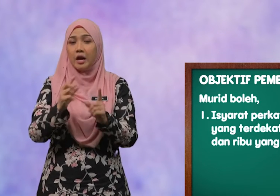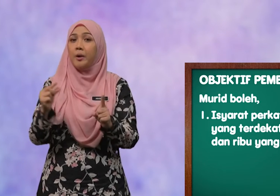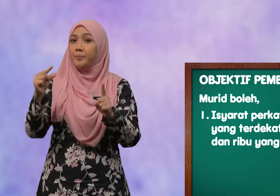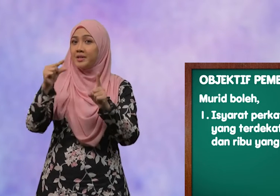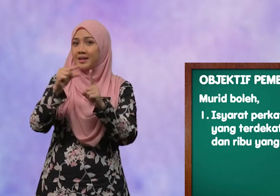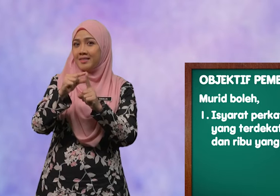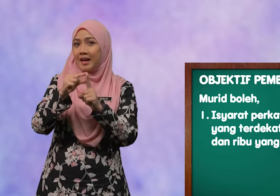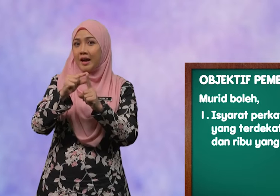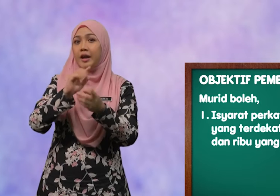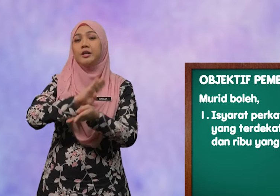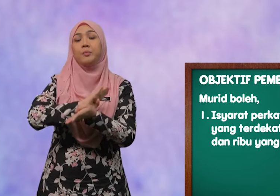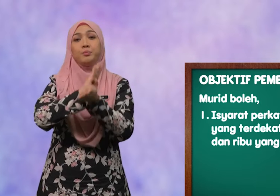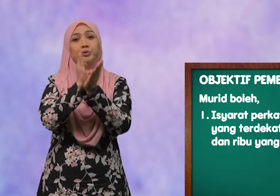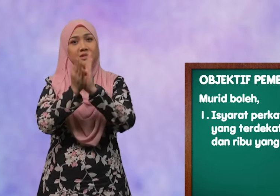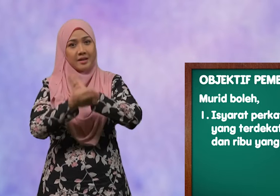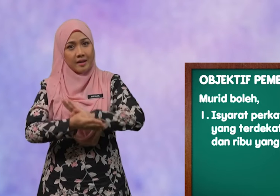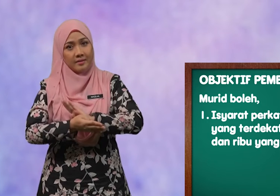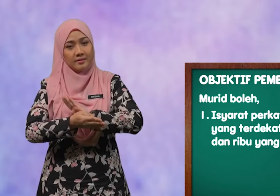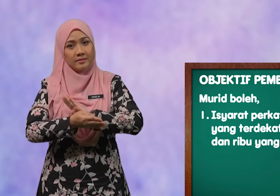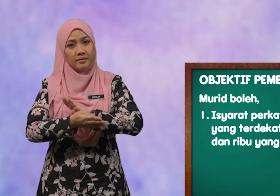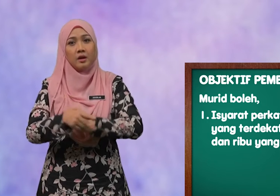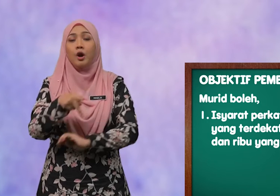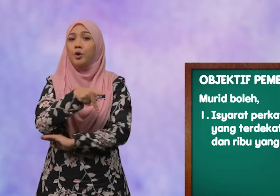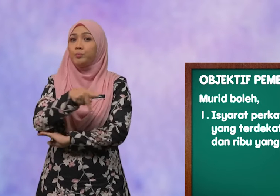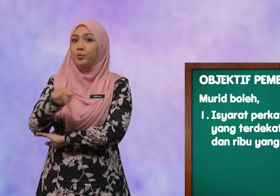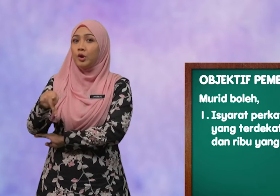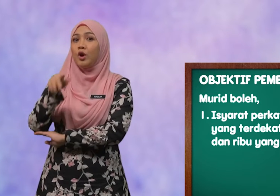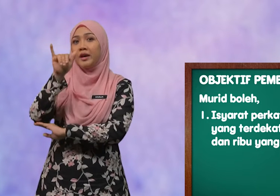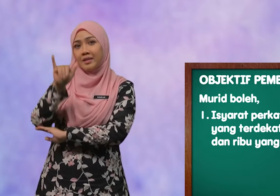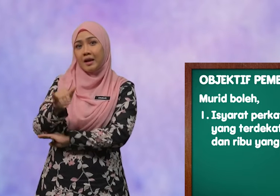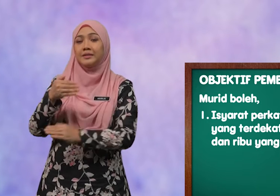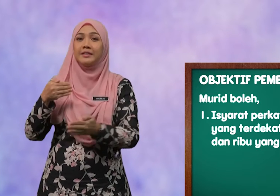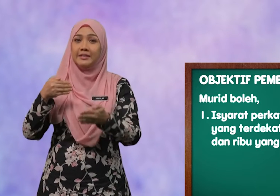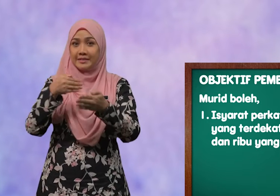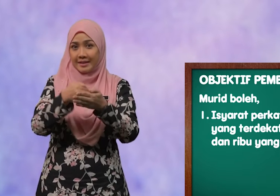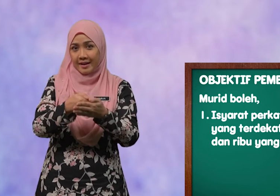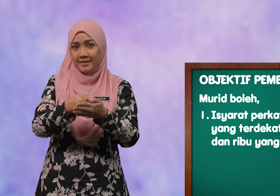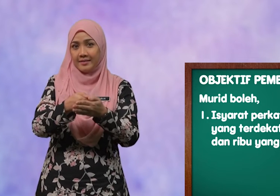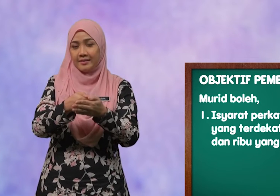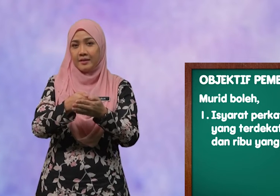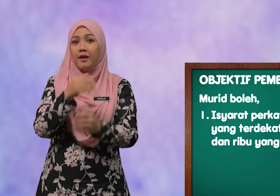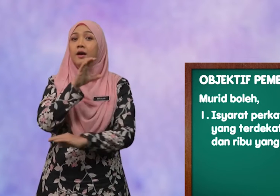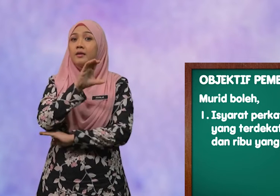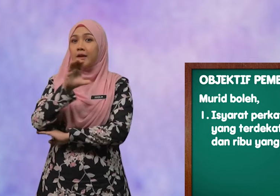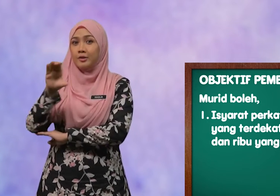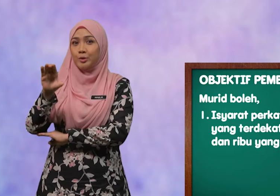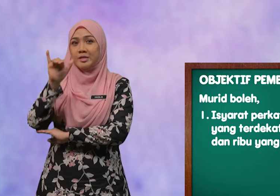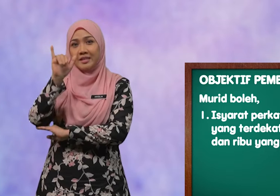perkataan bunda puluh yang terdekat ratus